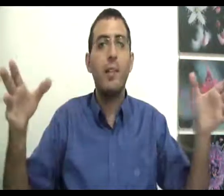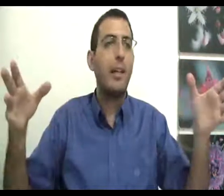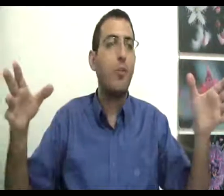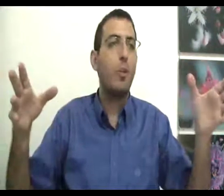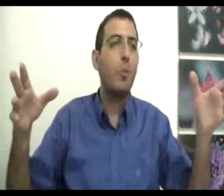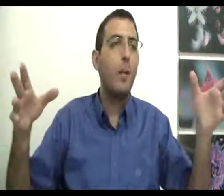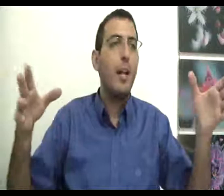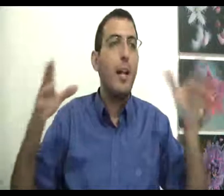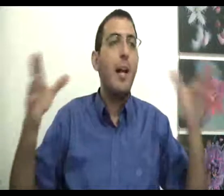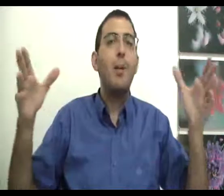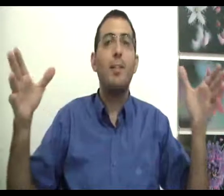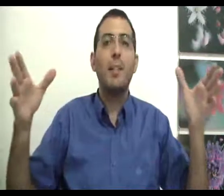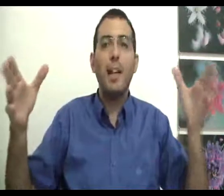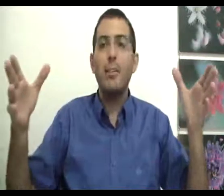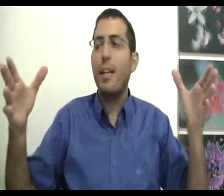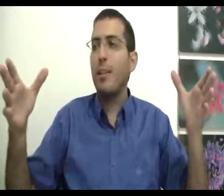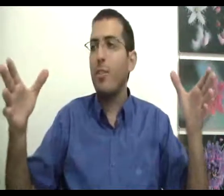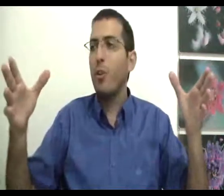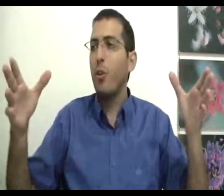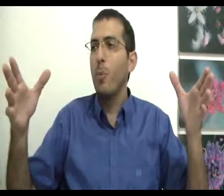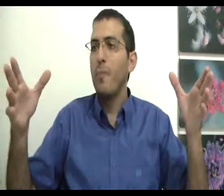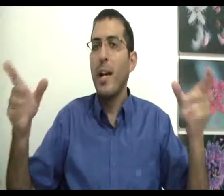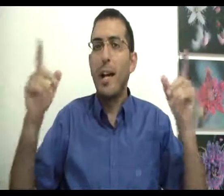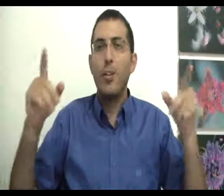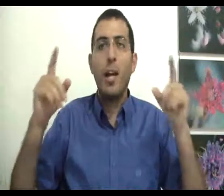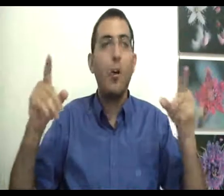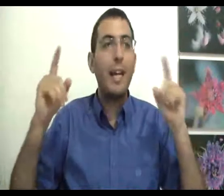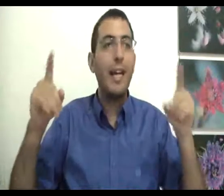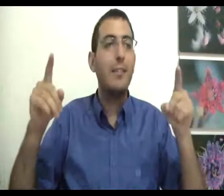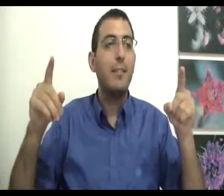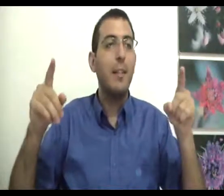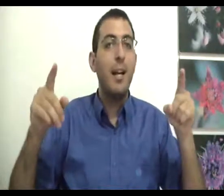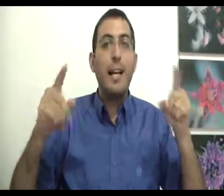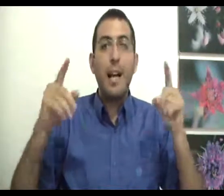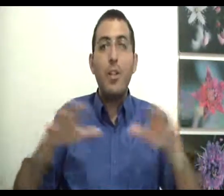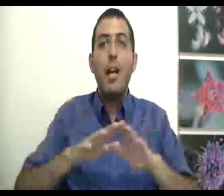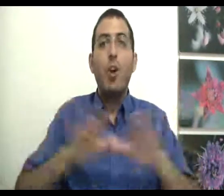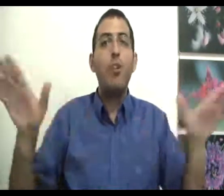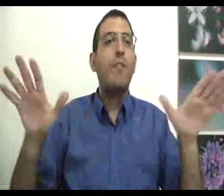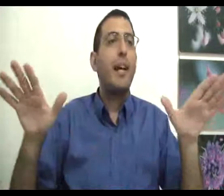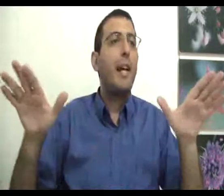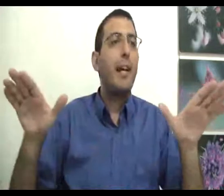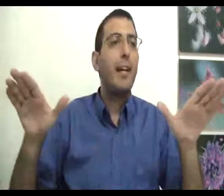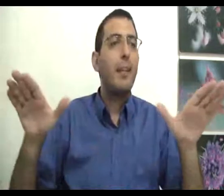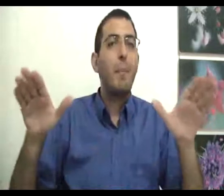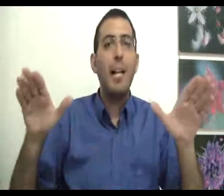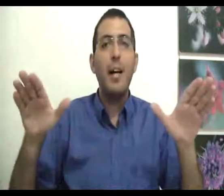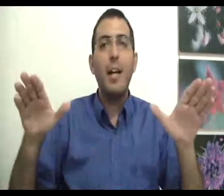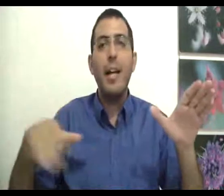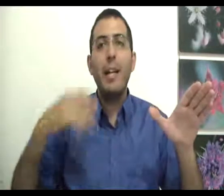להתעקש על כלום למה לא צריך להתעקש על כלום? כאשר הכל אחד כאשר הכל שווה ערך ממילה אין על